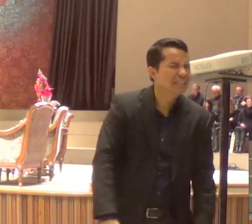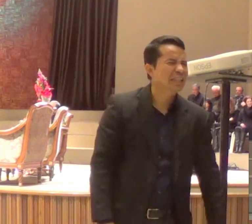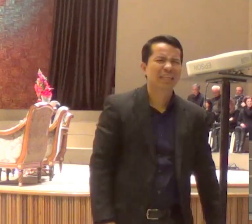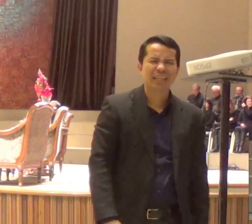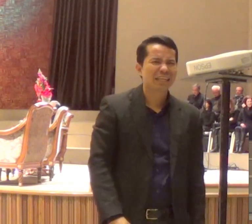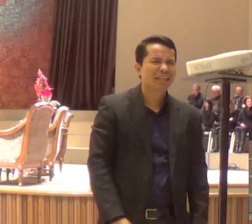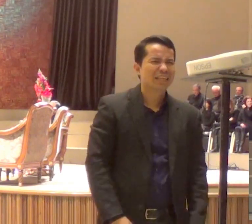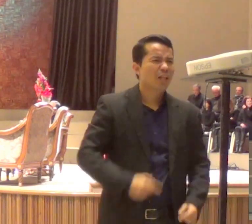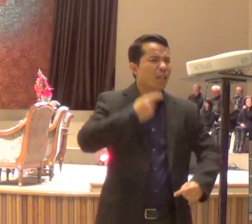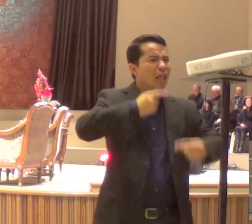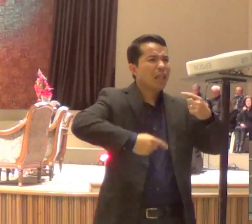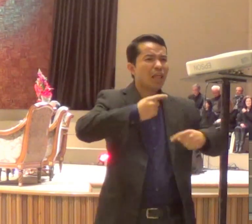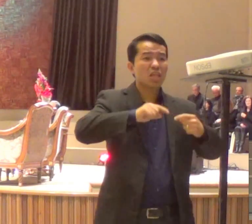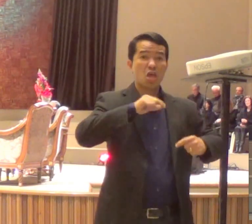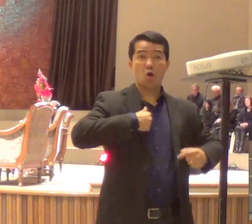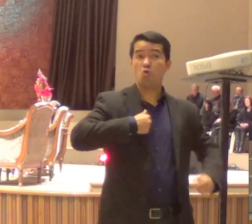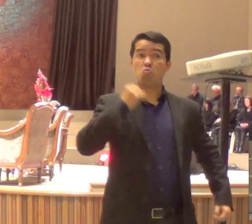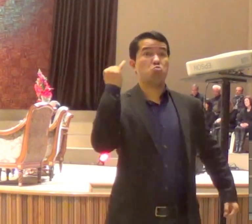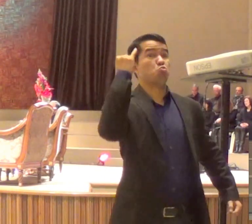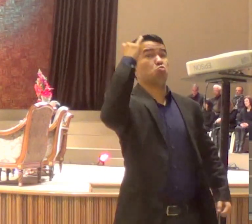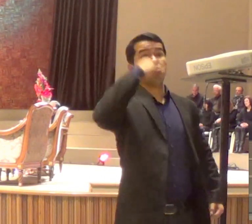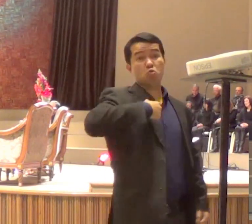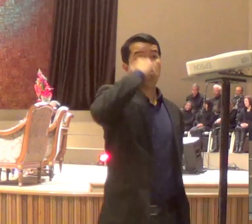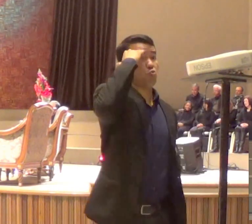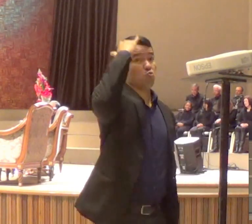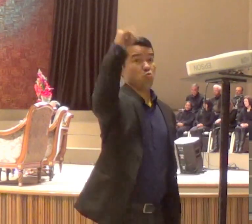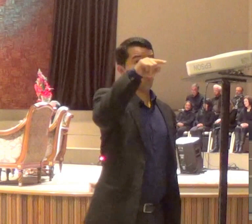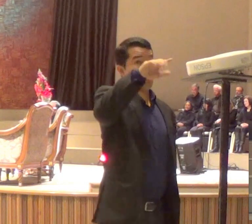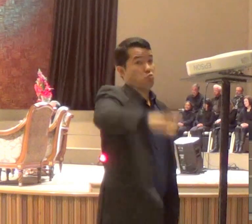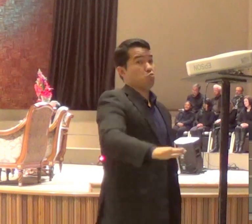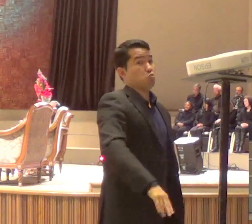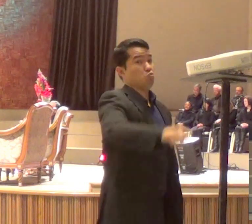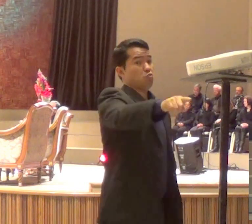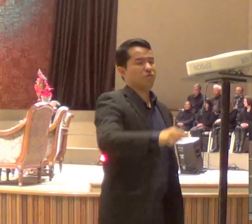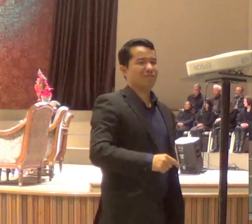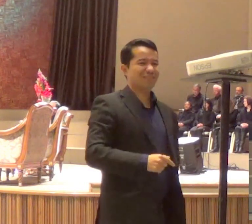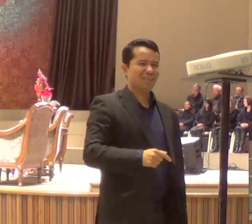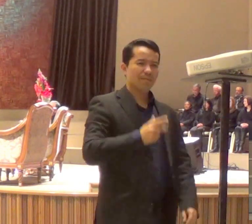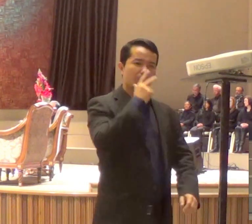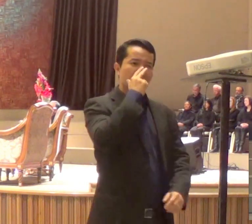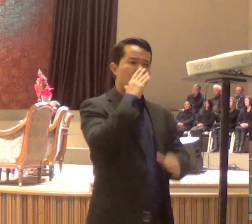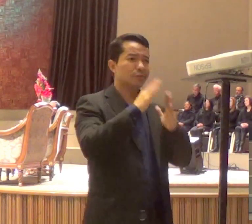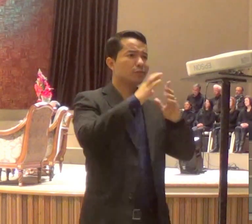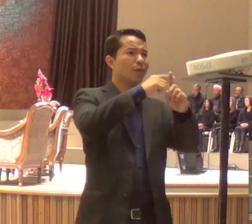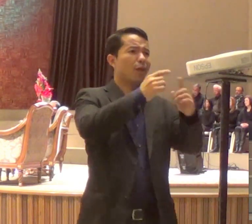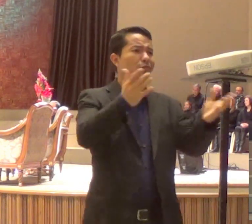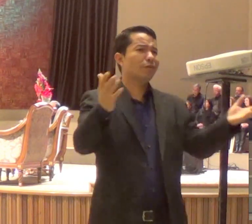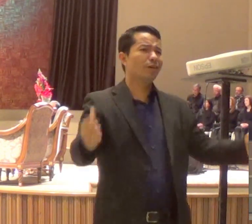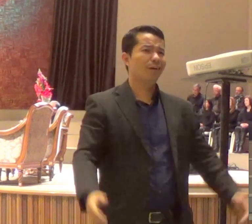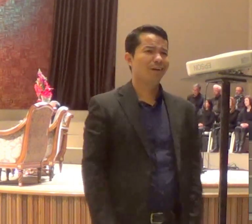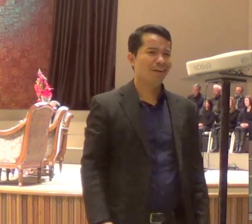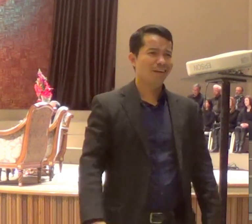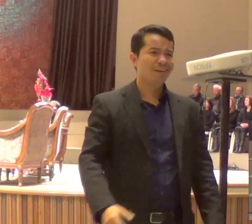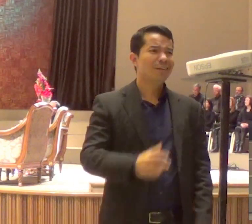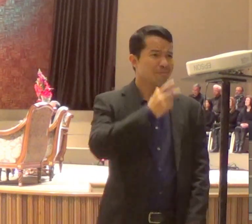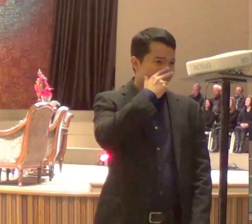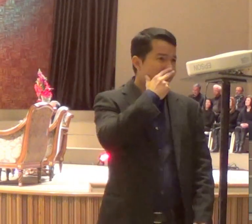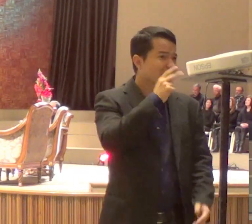você já viu, eu já vi umas coisas interessantes na igreja, eu vi outro dia, uma pessoa chegar, tinha uma pessoa sentada na